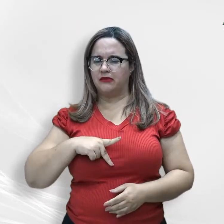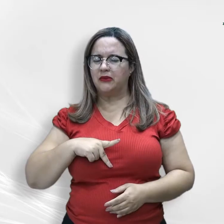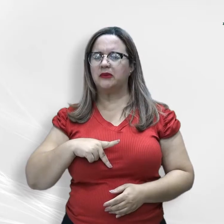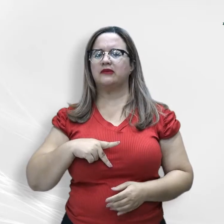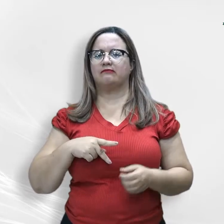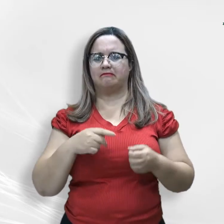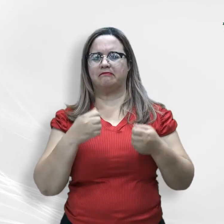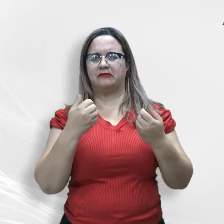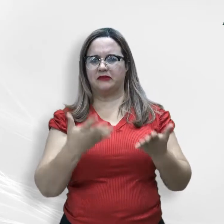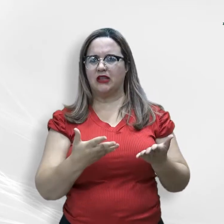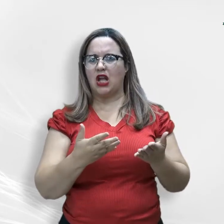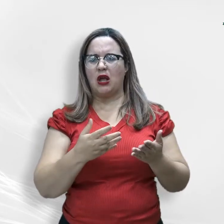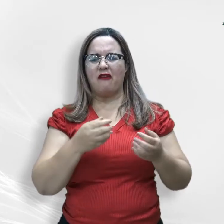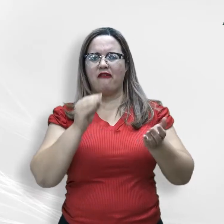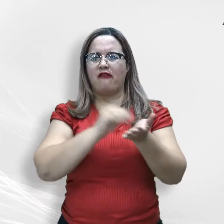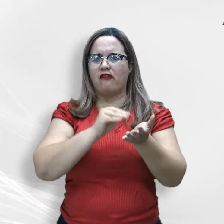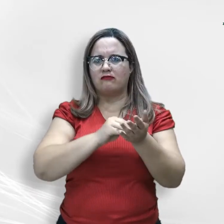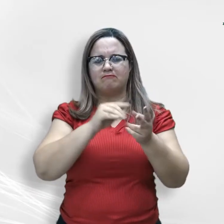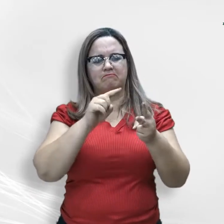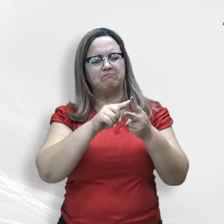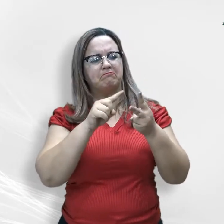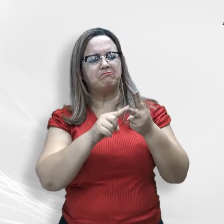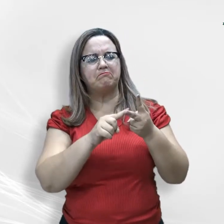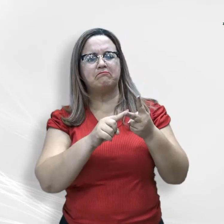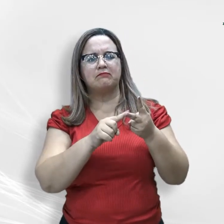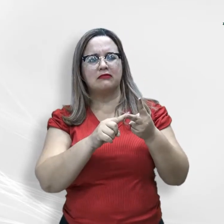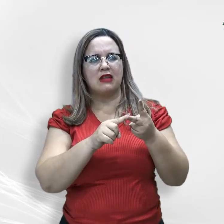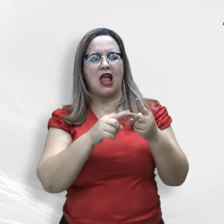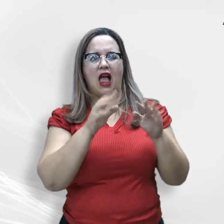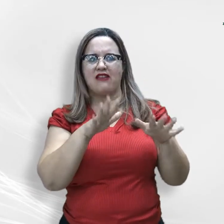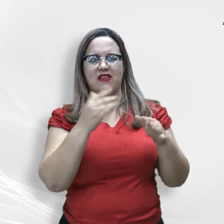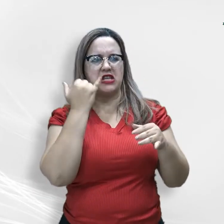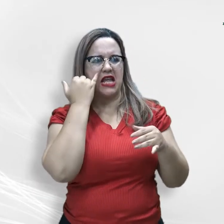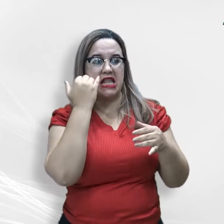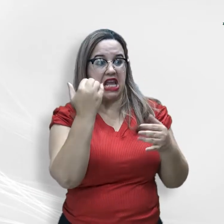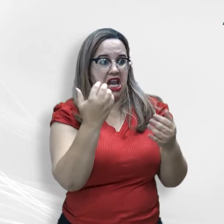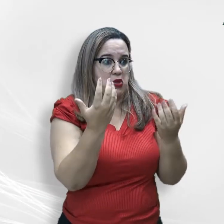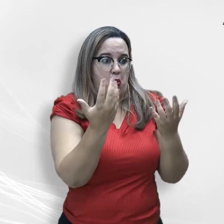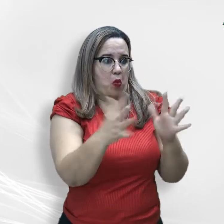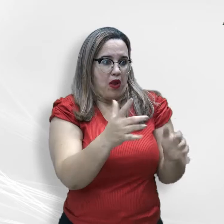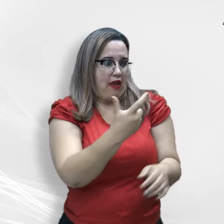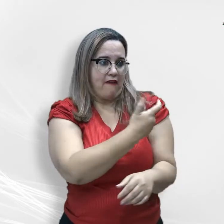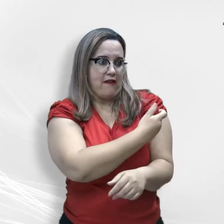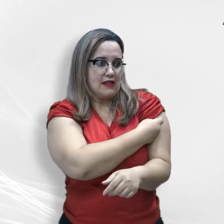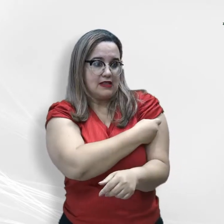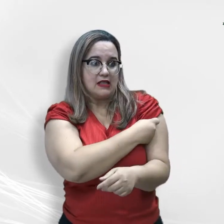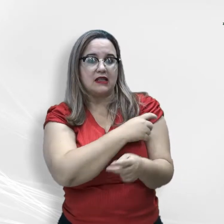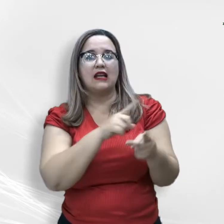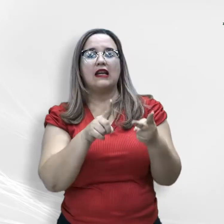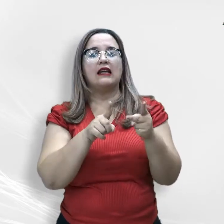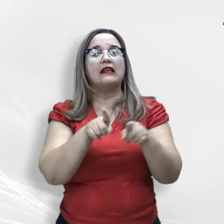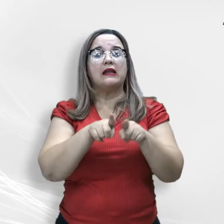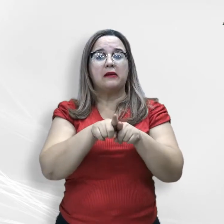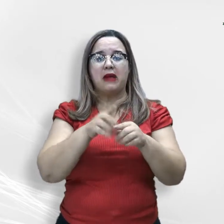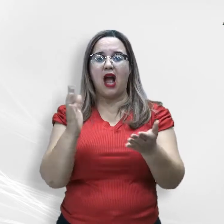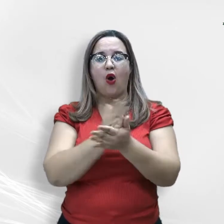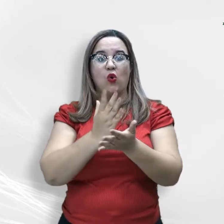ocorrer por ao menos dois motivos quais sejam, a ausência de interesse em vacinar e escolhas por vacinas que acabam por adiar a